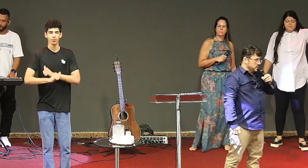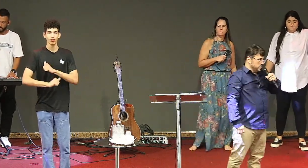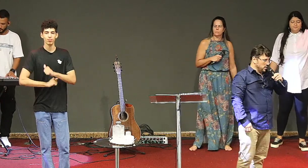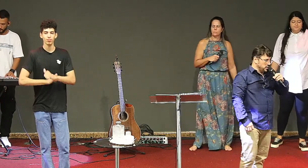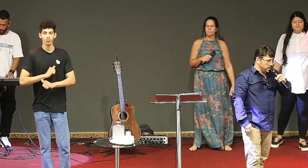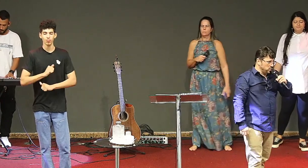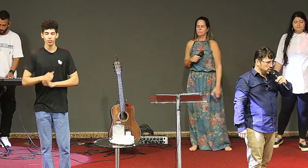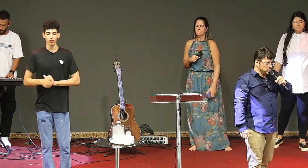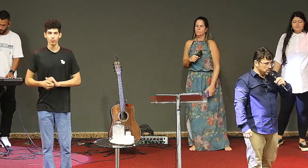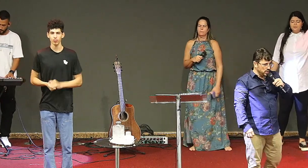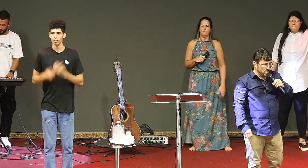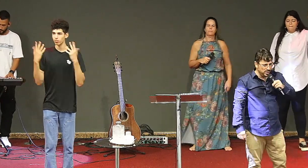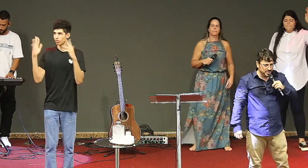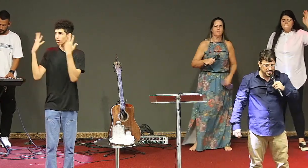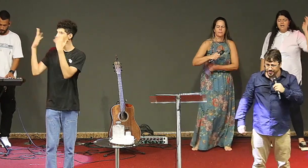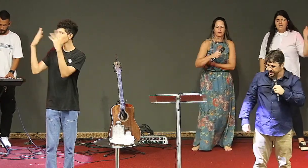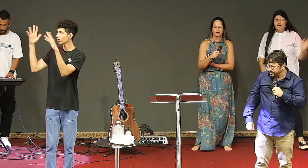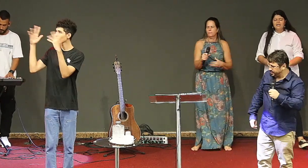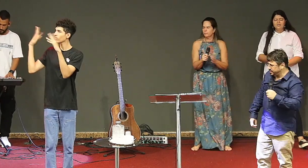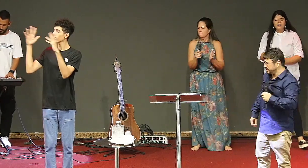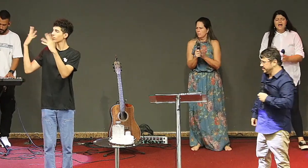você pode aplaudir ao Senhor